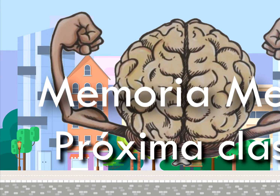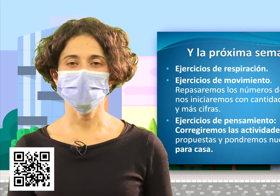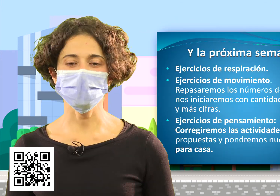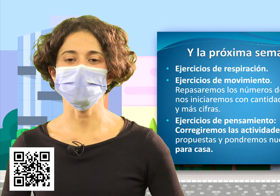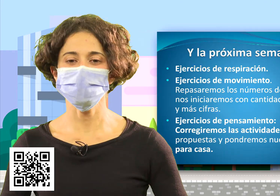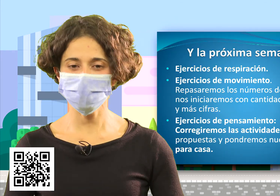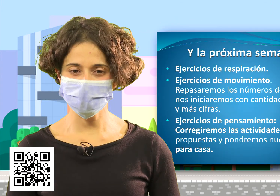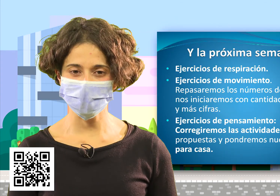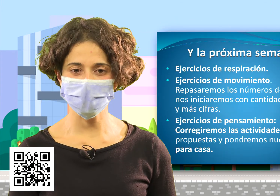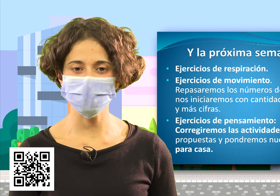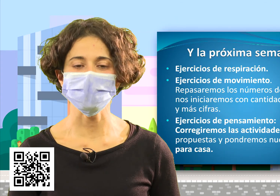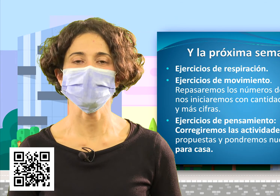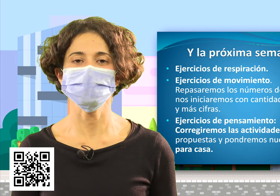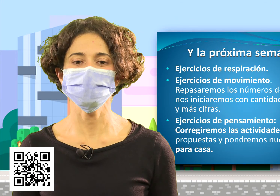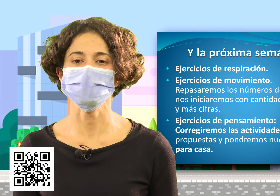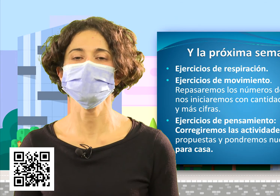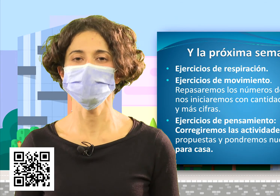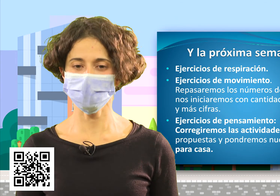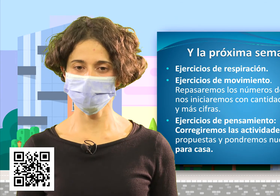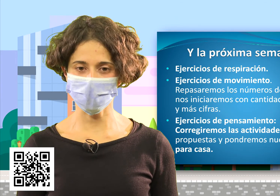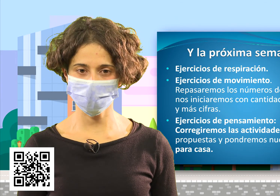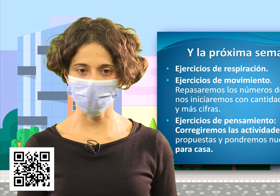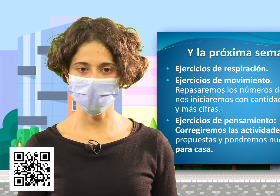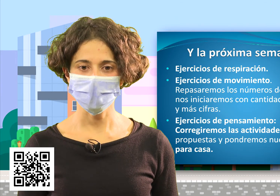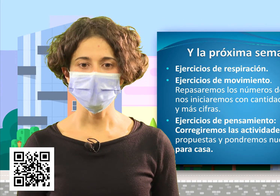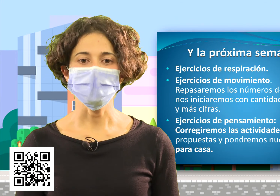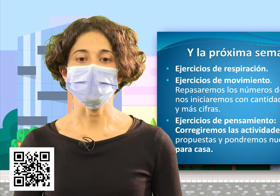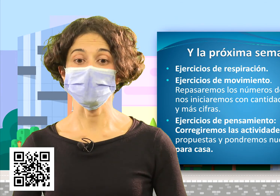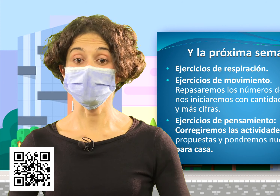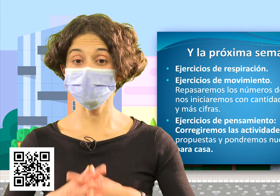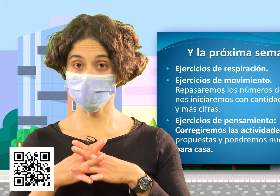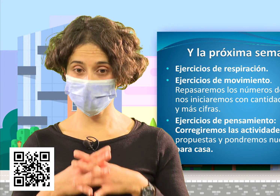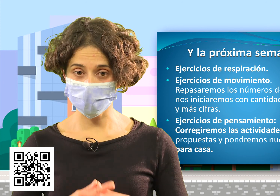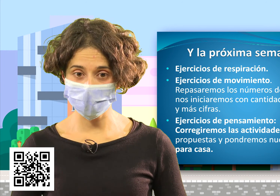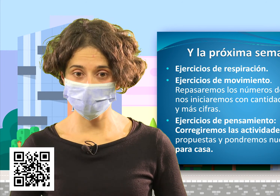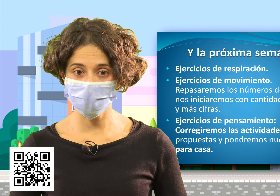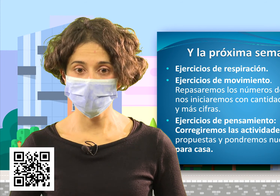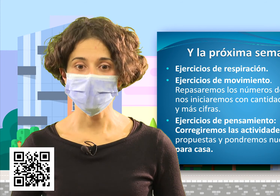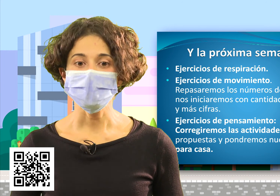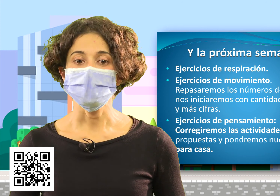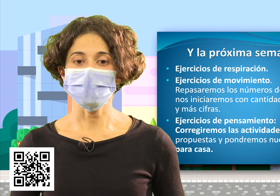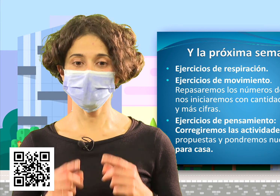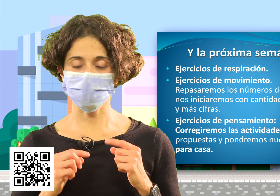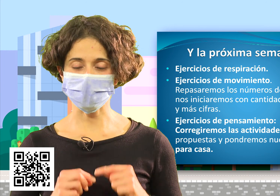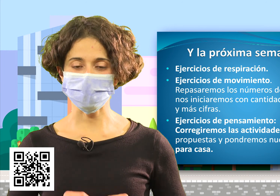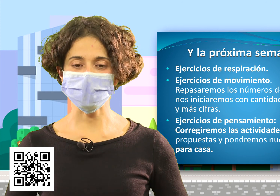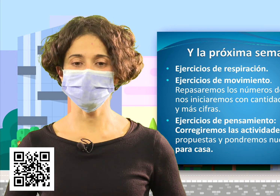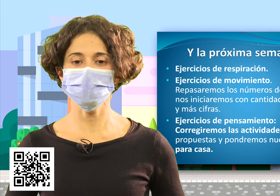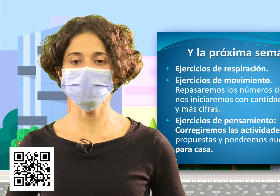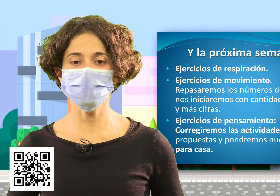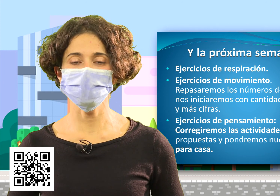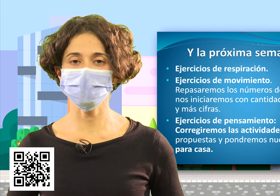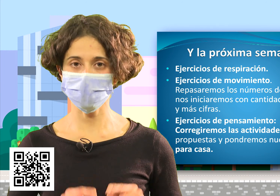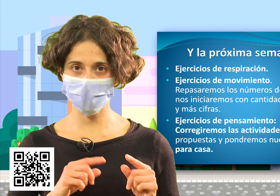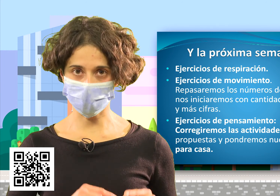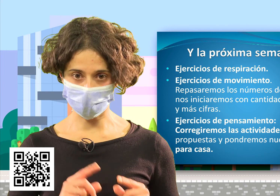Y la próxima semana trabajaremos ejercicios de respiración. Ejercicios de movimiento, en los que repasaremos